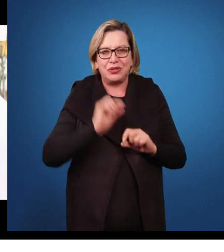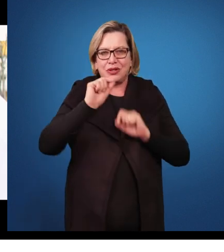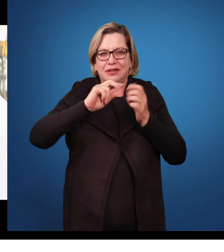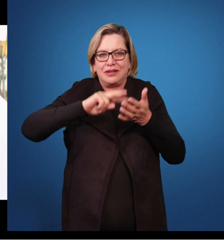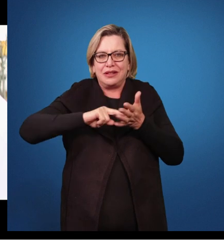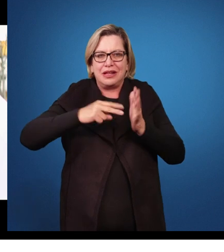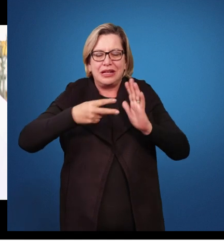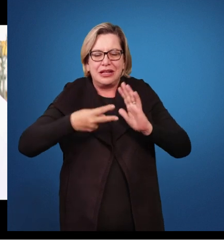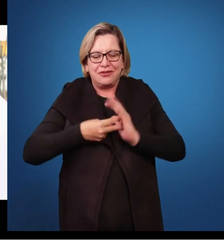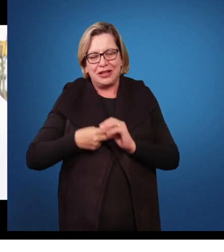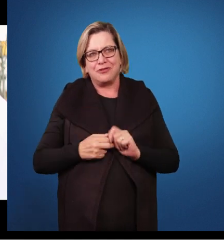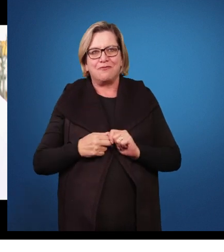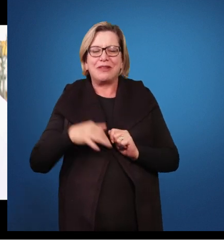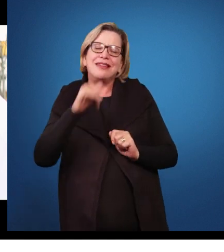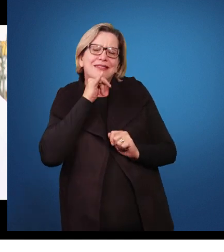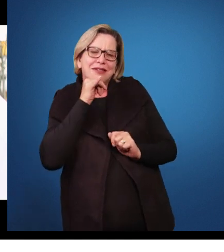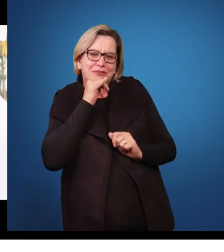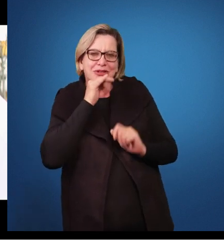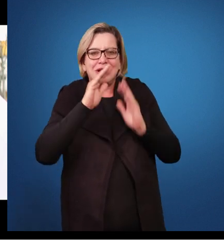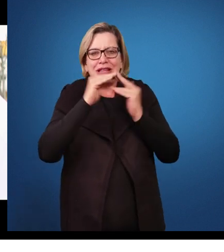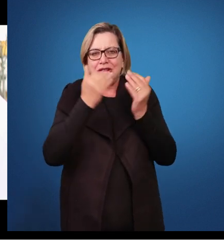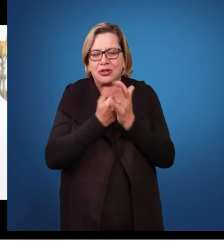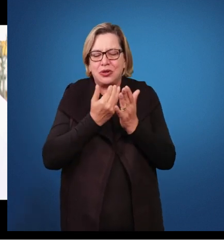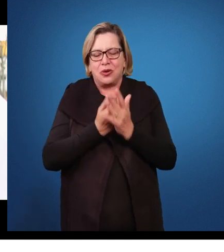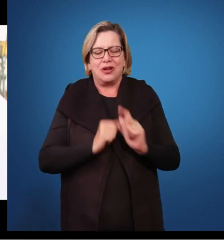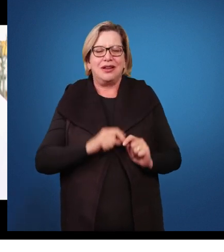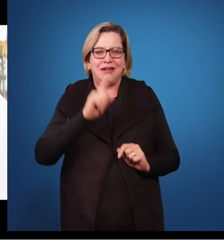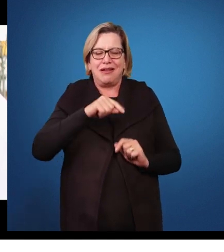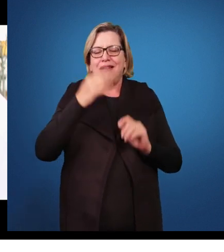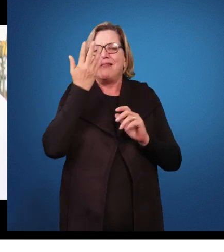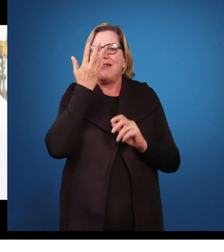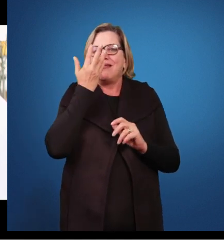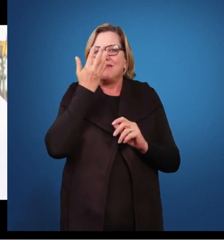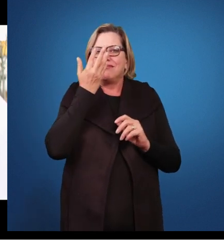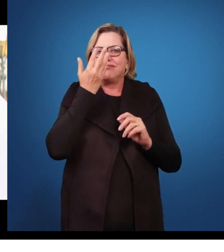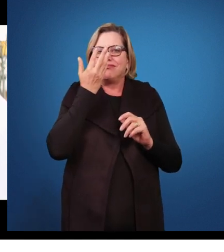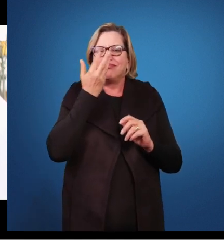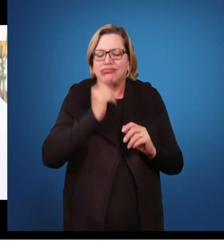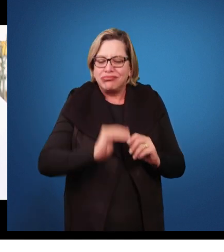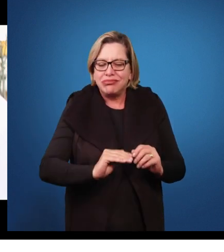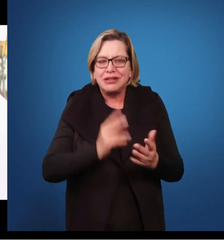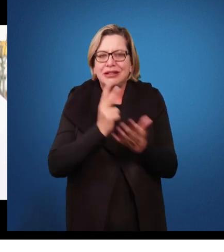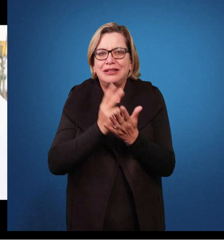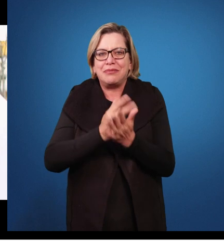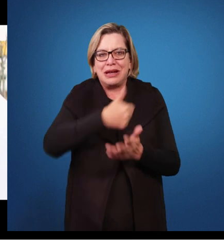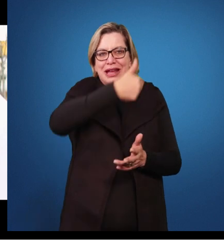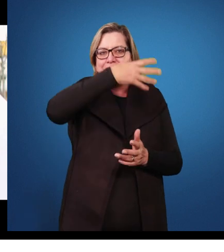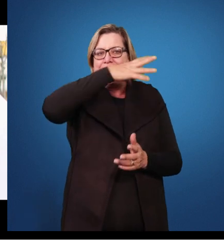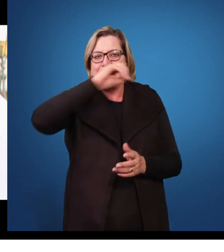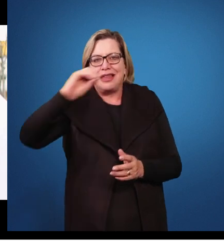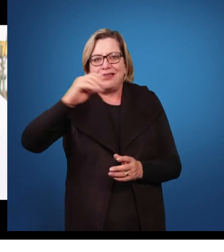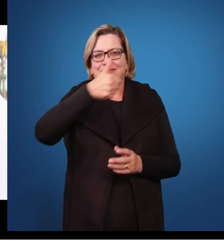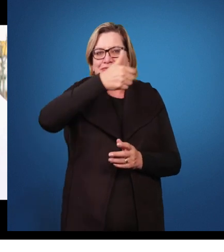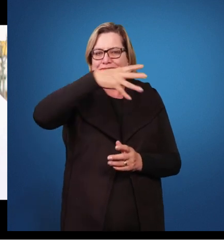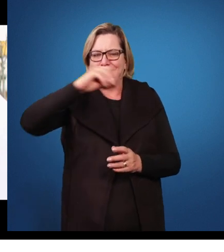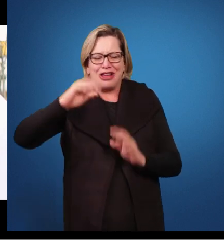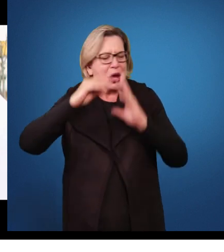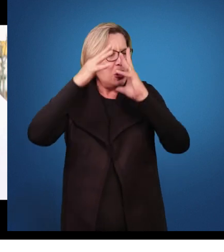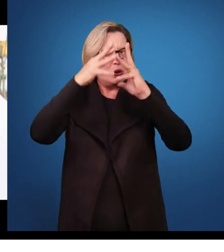exemplo na escola. Que teria que ser aquela criança que tira sempre nota 10 em tudo. Que é falante,